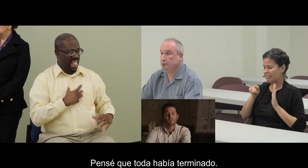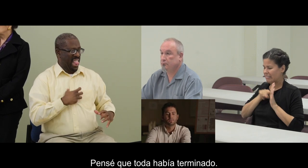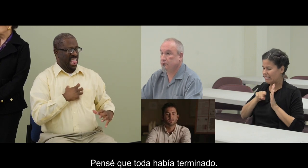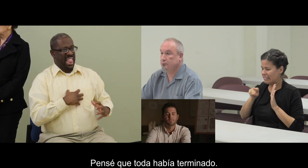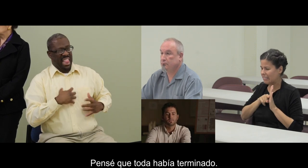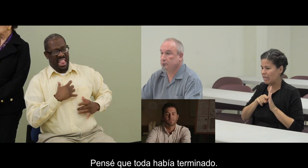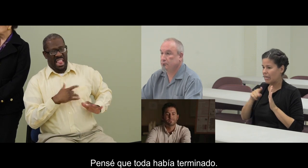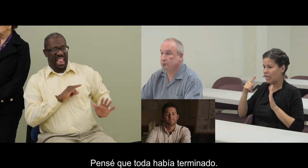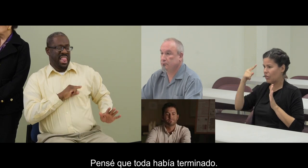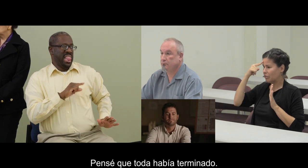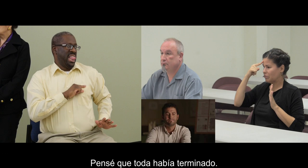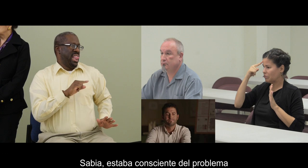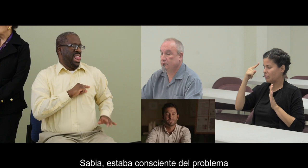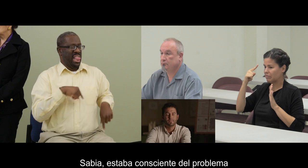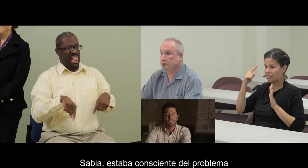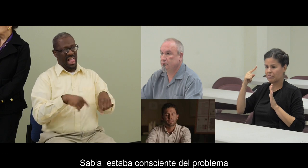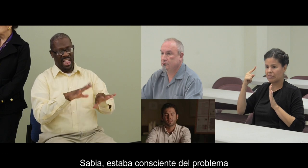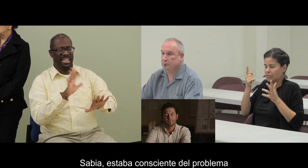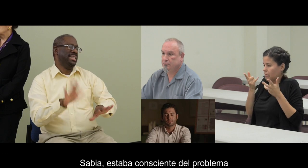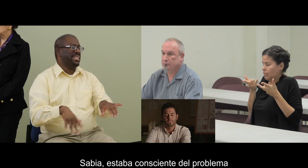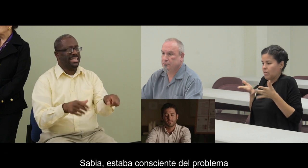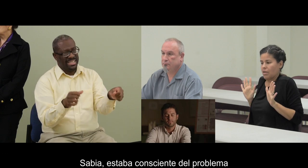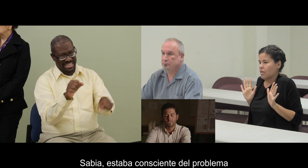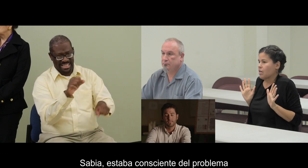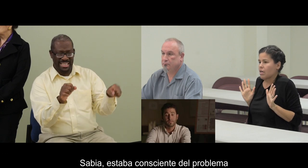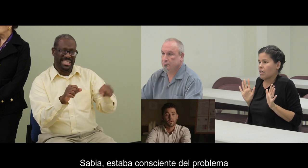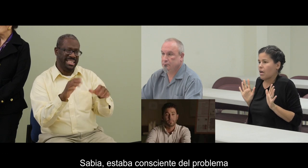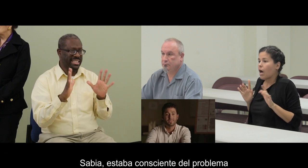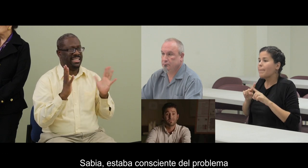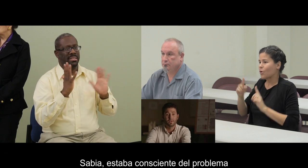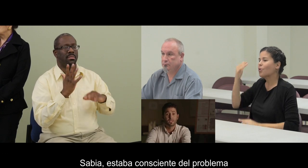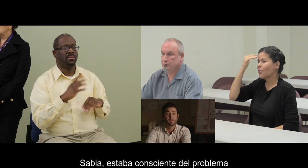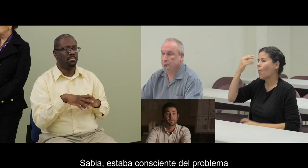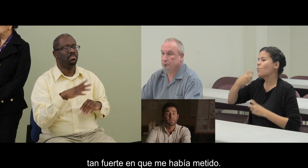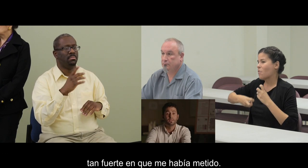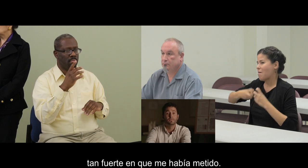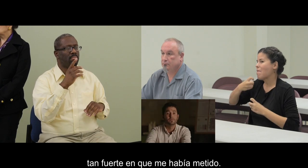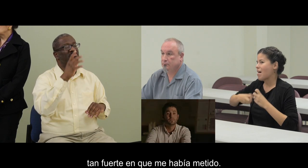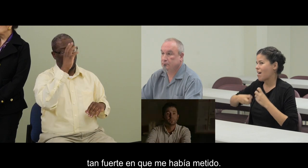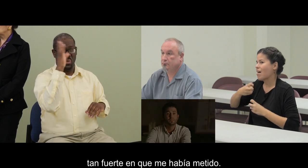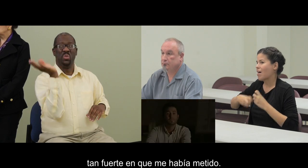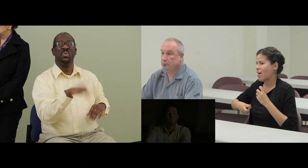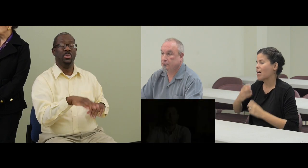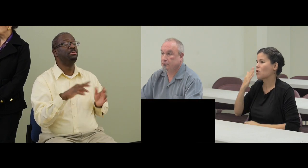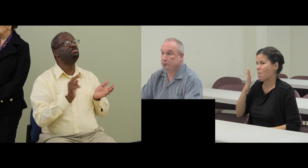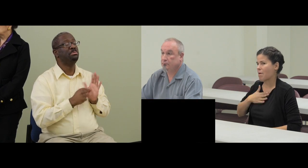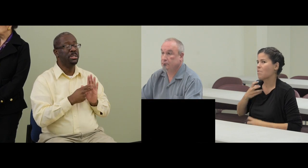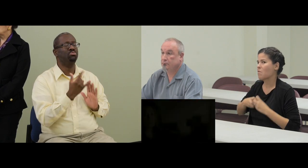había terminado. Sabía, estaba consciente del problema tan fuerte en que me había metido.